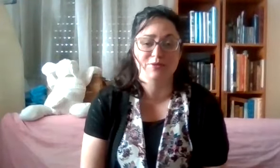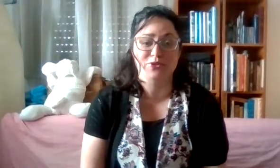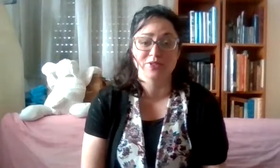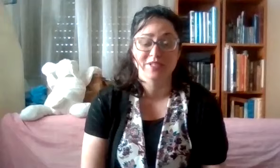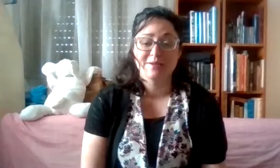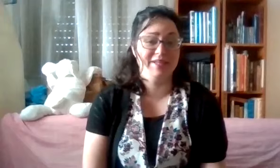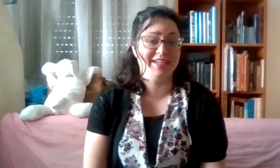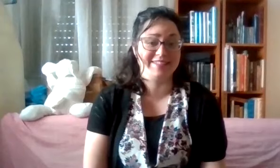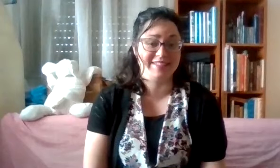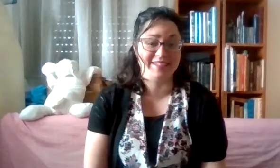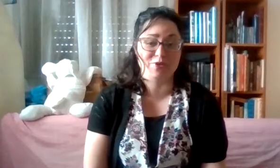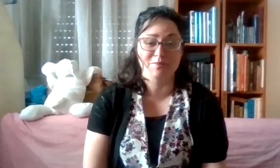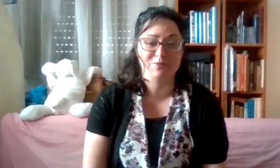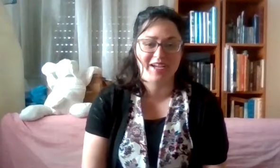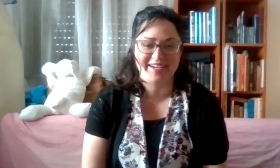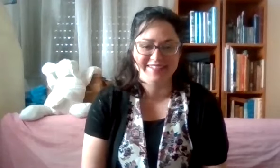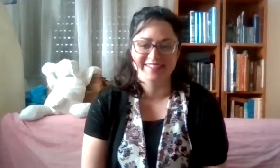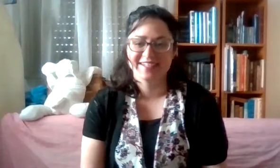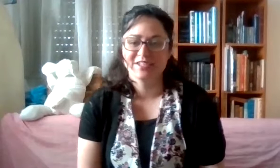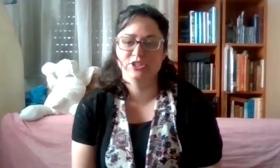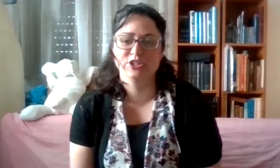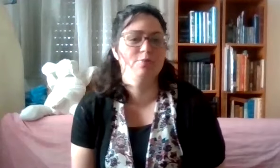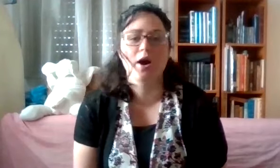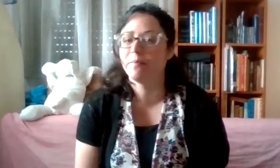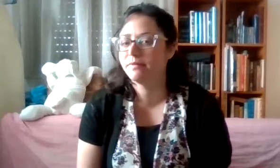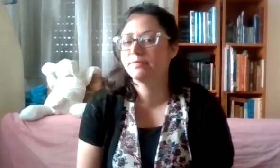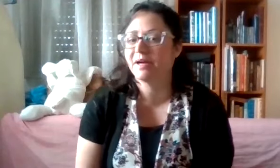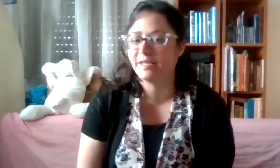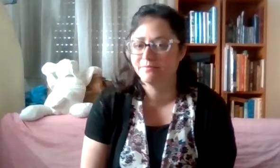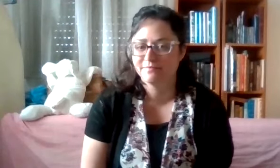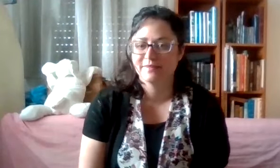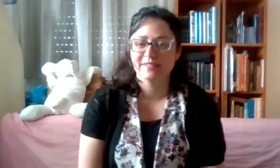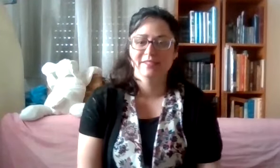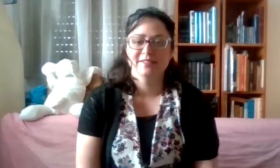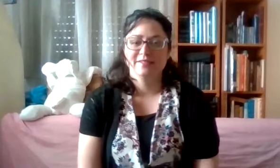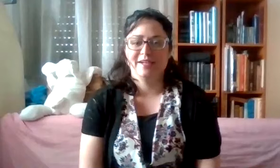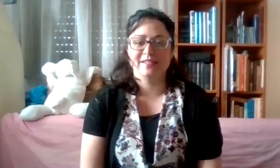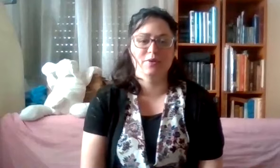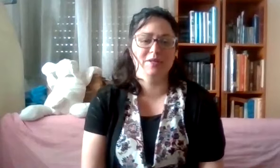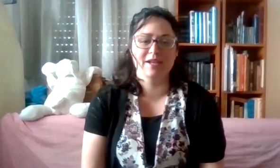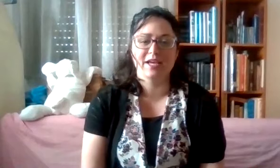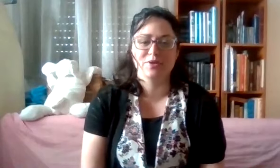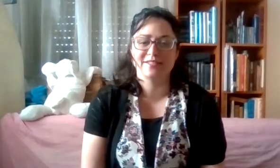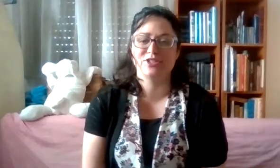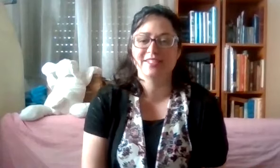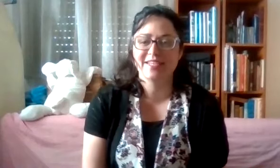אותו בליל הסדר עם כל המשפחה. שיר שיש בו הרבה מספרים. אתם יכולים ללחש אולי איזה שיר זה?